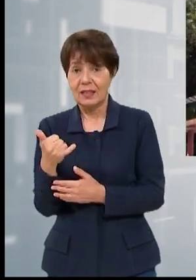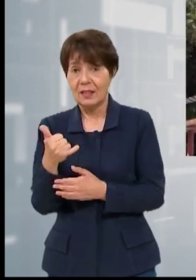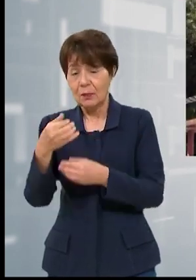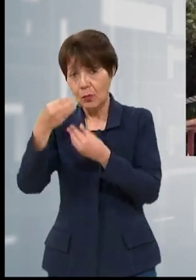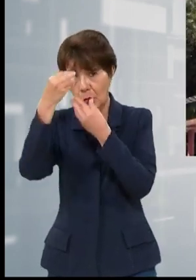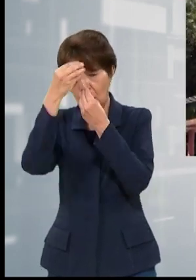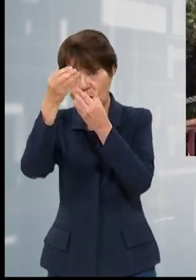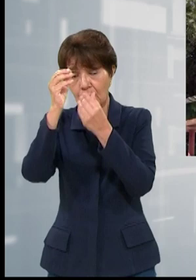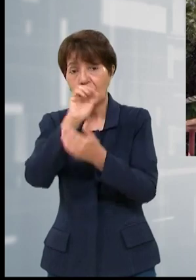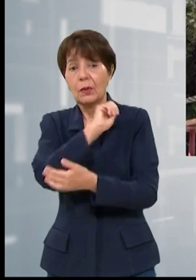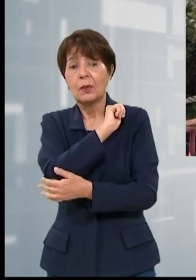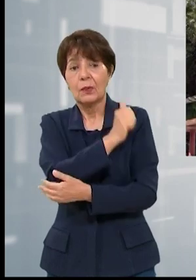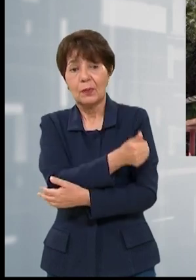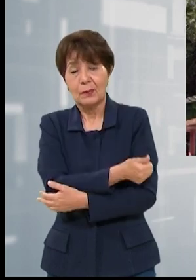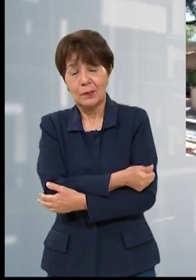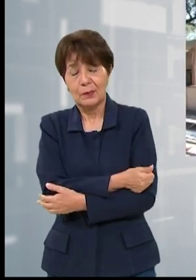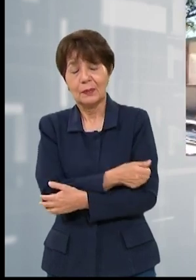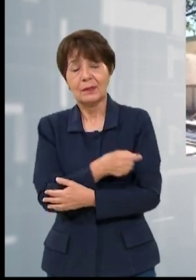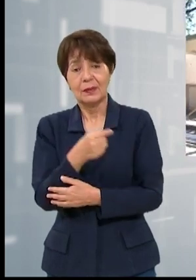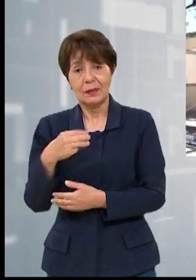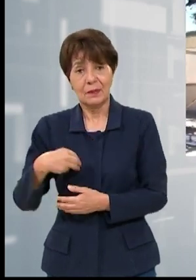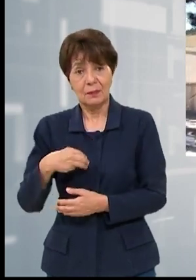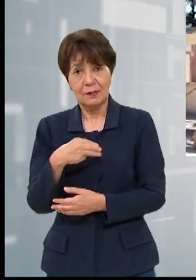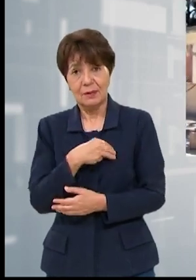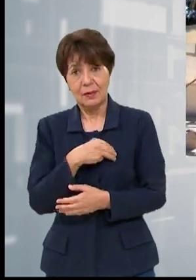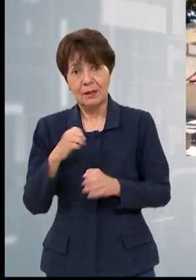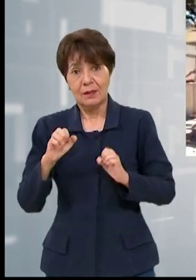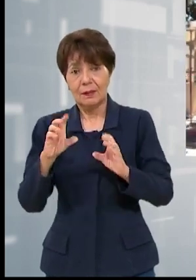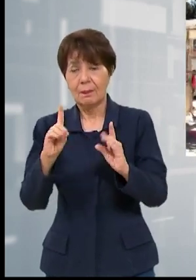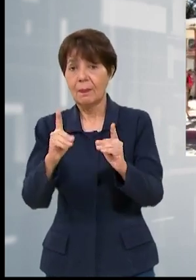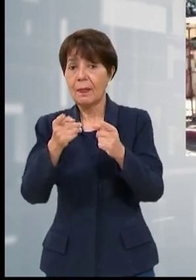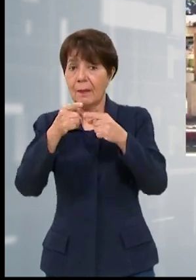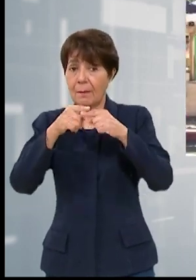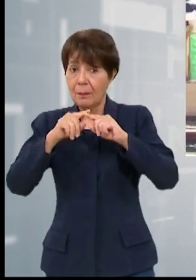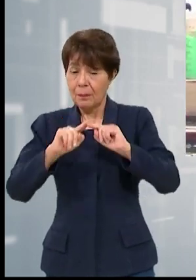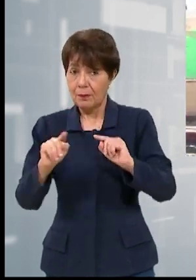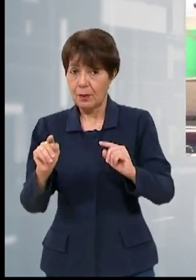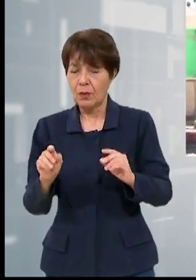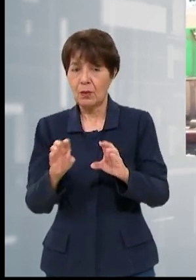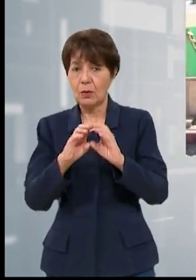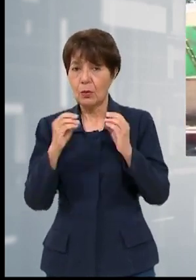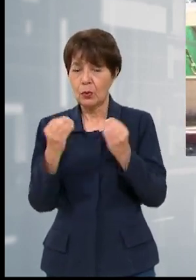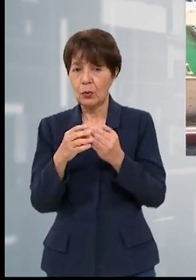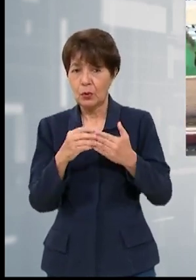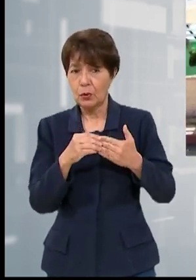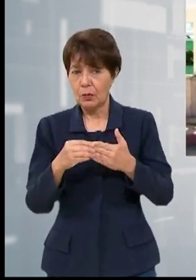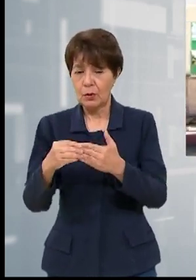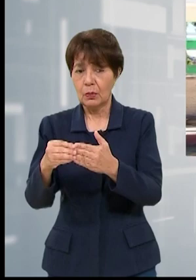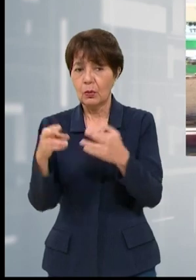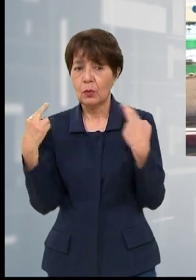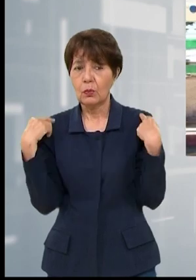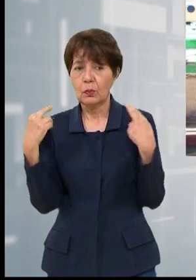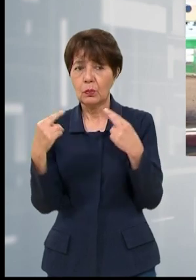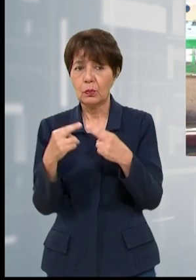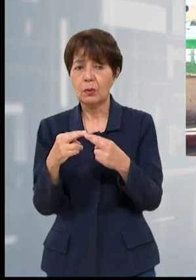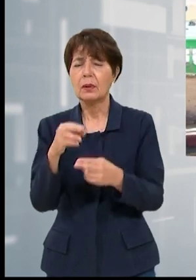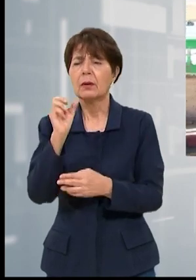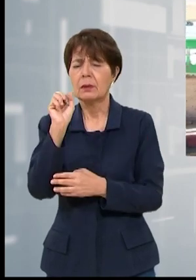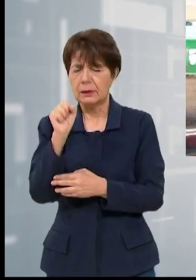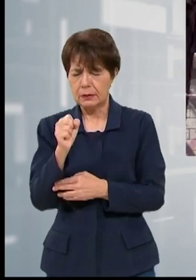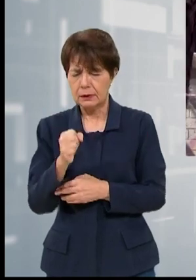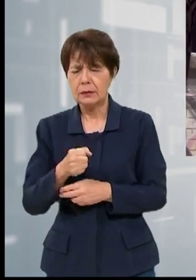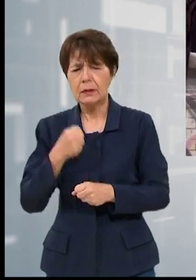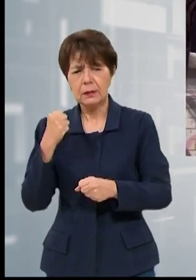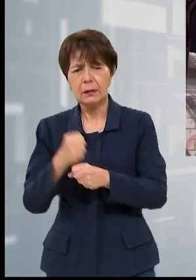anunciaron las autoridades de esta dependencia. Sin embargo, la dirigencia magisterial considera que, aunque se han dado pasos a